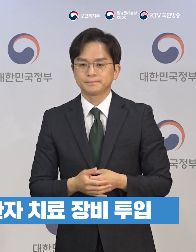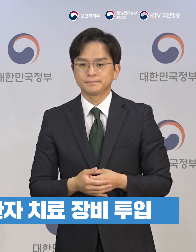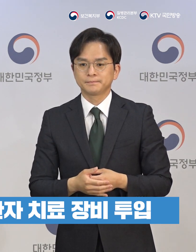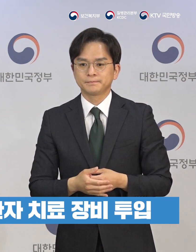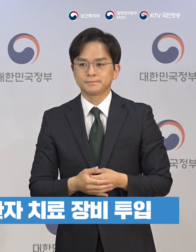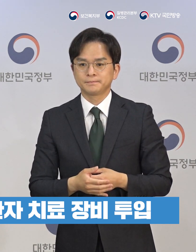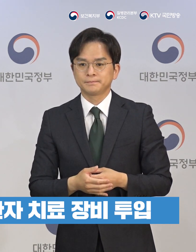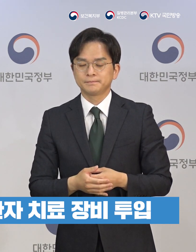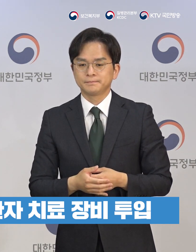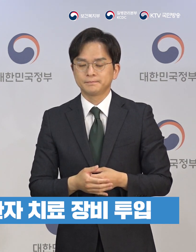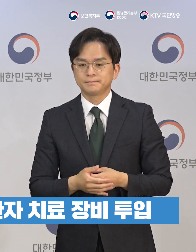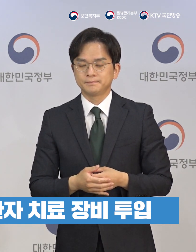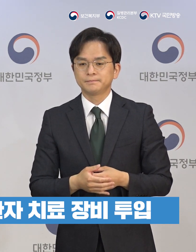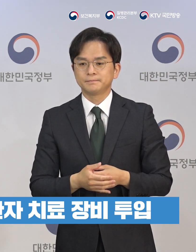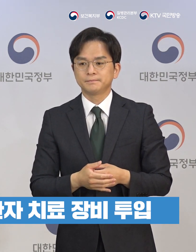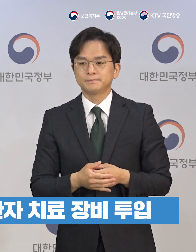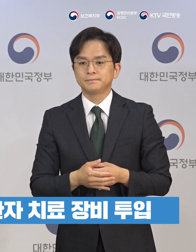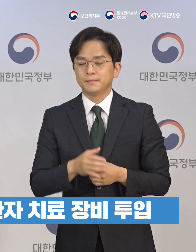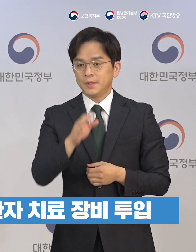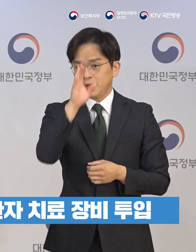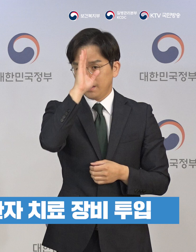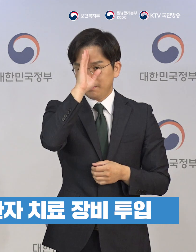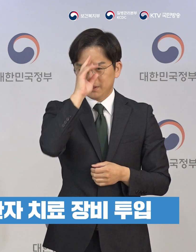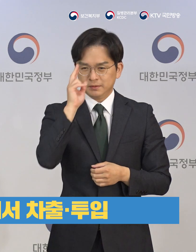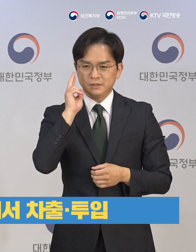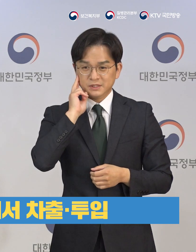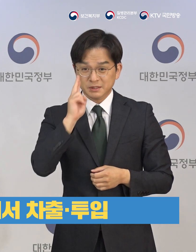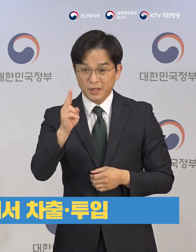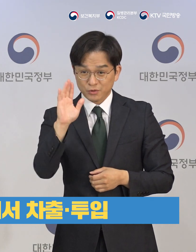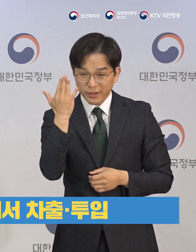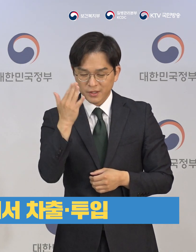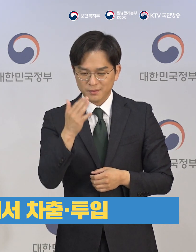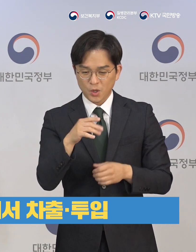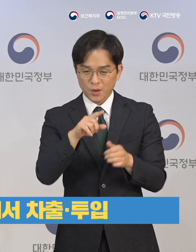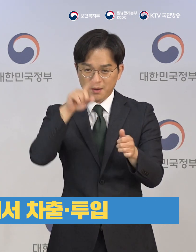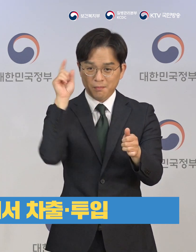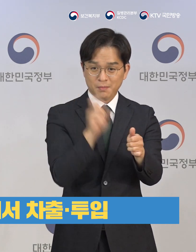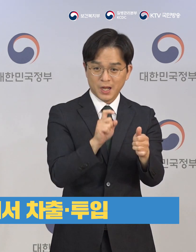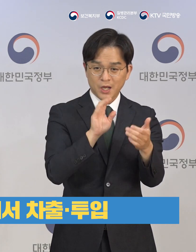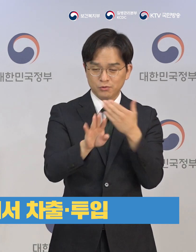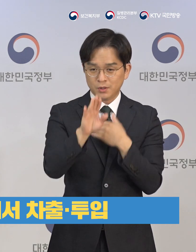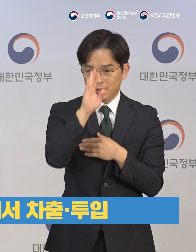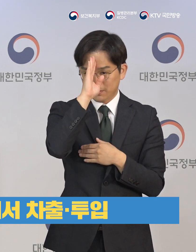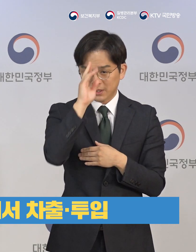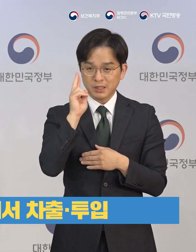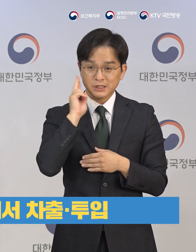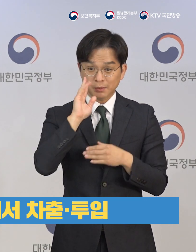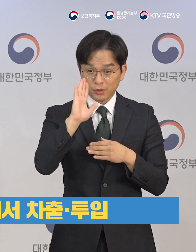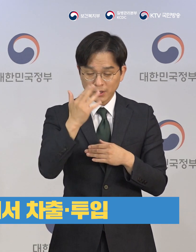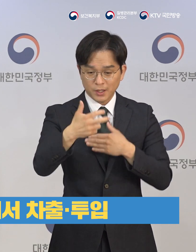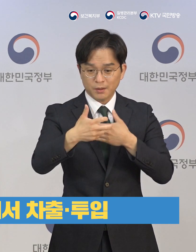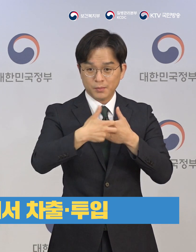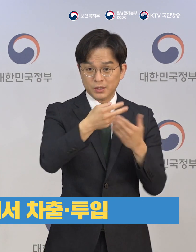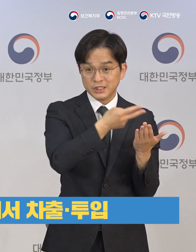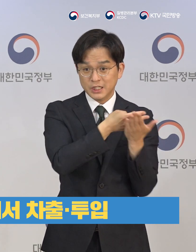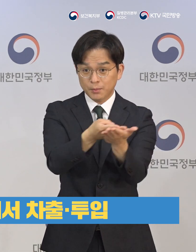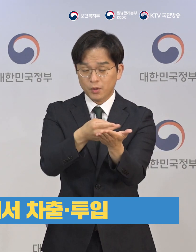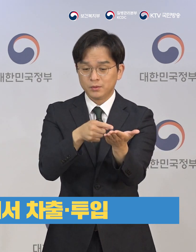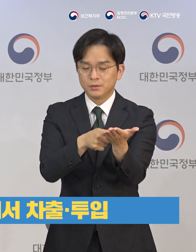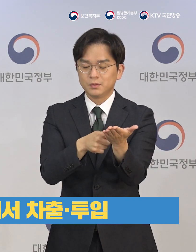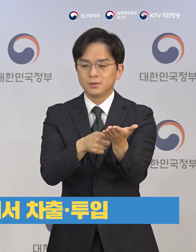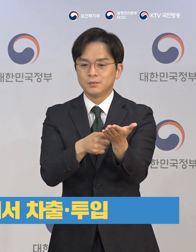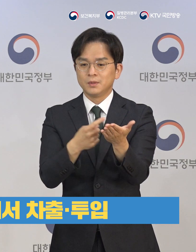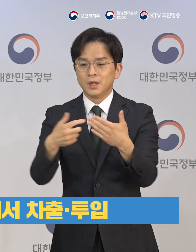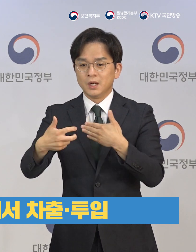중증환자들은 기존의 경증환자들에 비해서는 투입되는 의료인력의 숫자가 많아져야 되기 때문에 또 전문적인 어떤